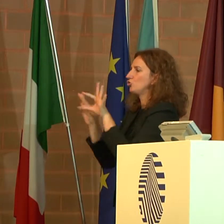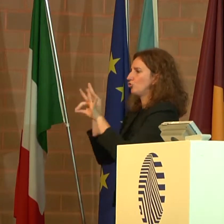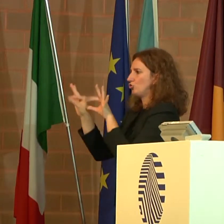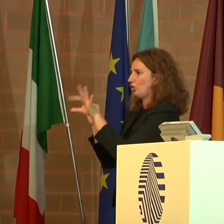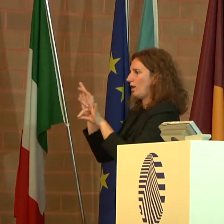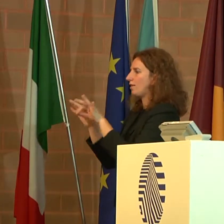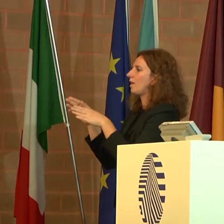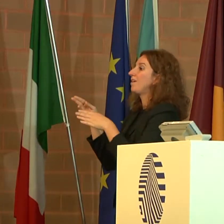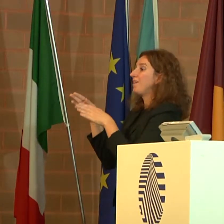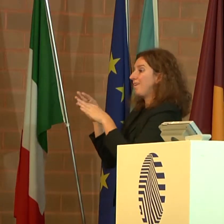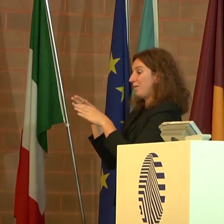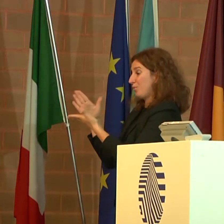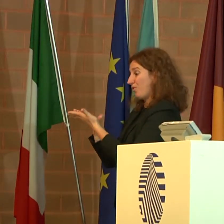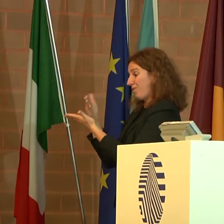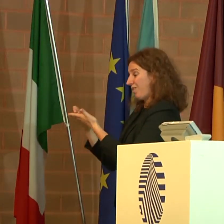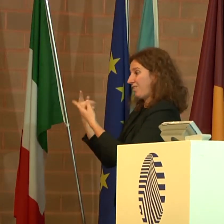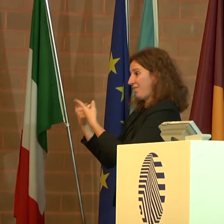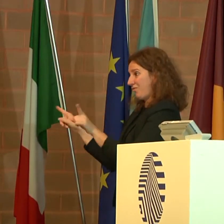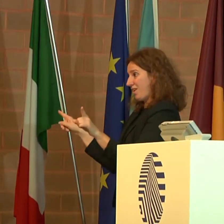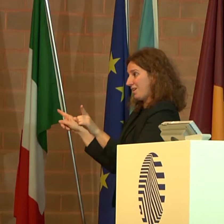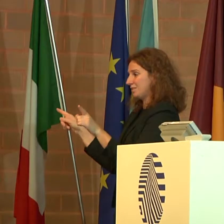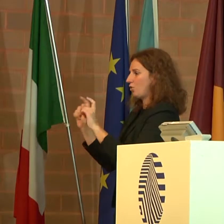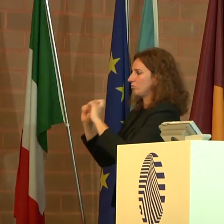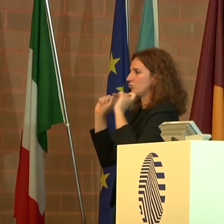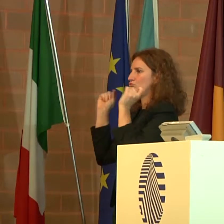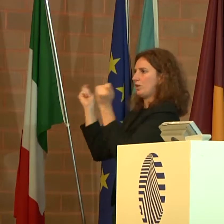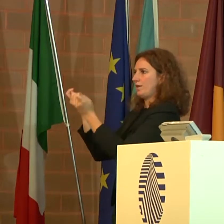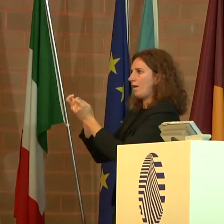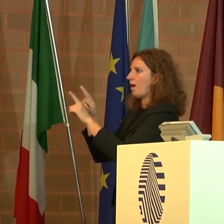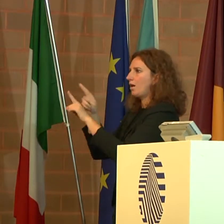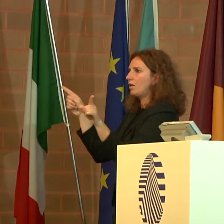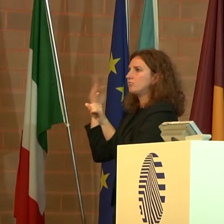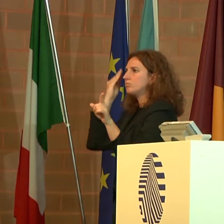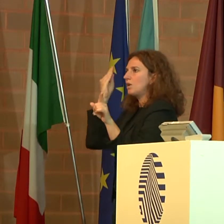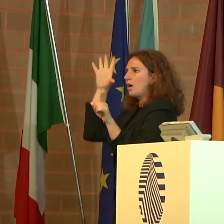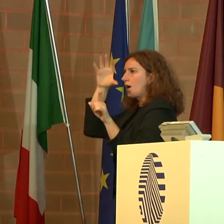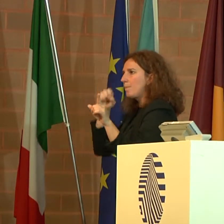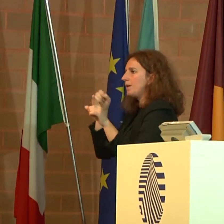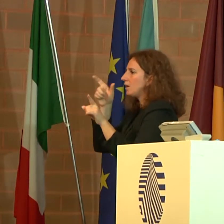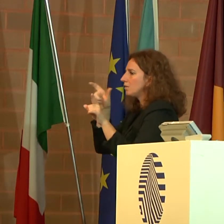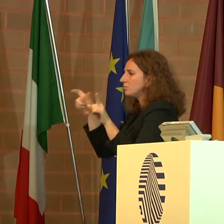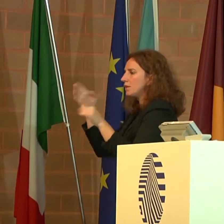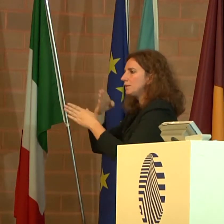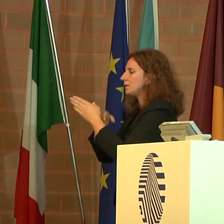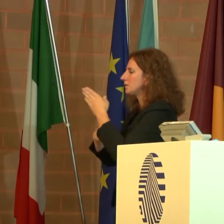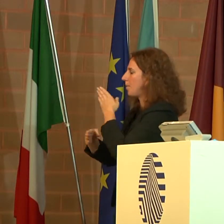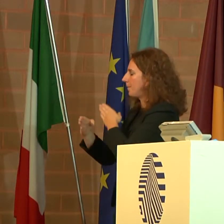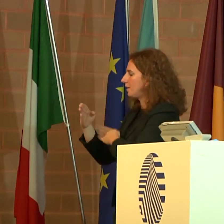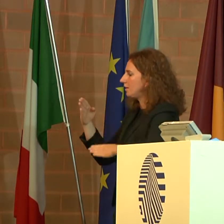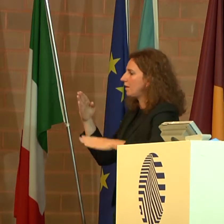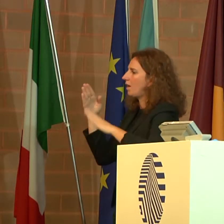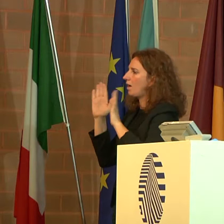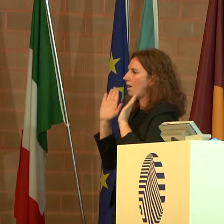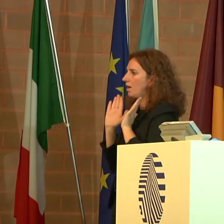valorizzazione delle differenze. Più in generale ci dovrebbero far comprendere che la disabilità è, a tutti gli effetti,